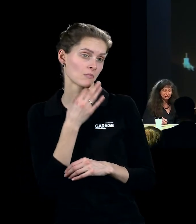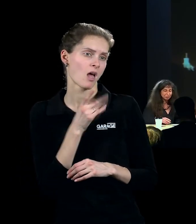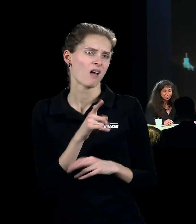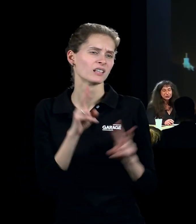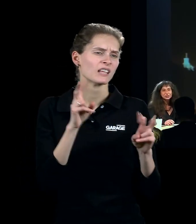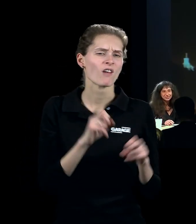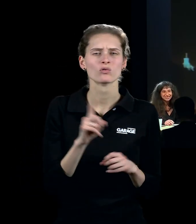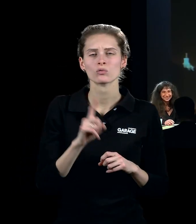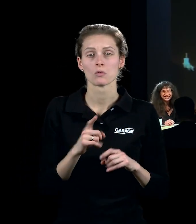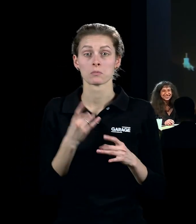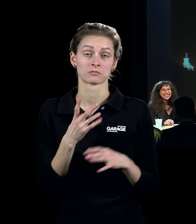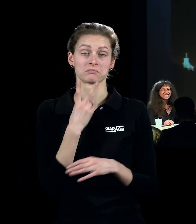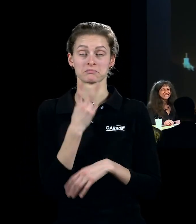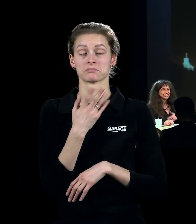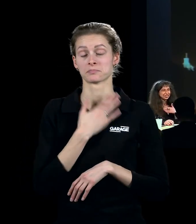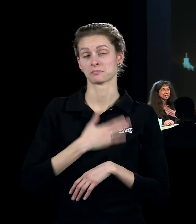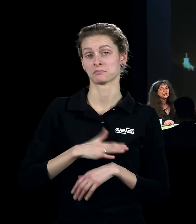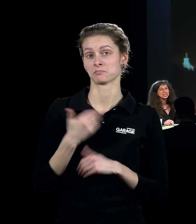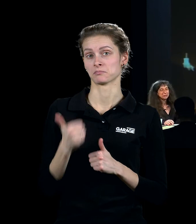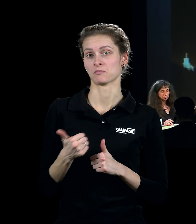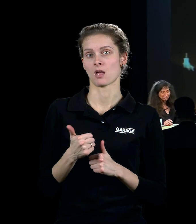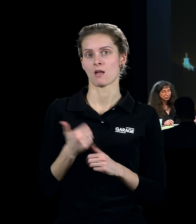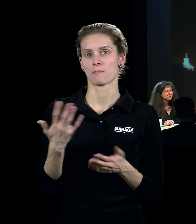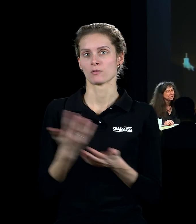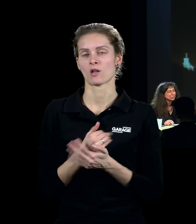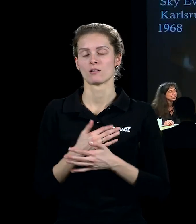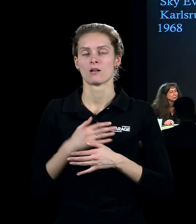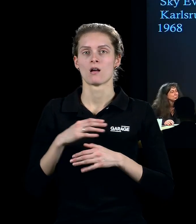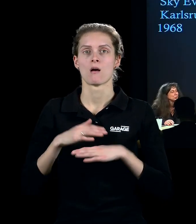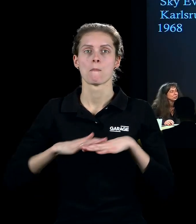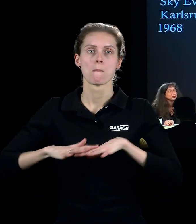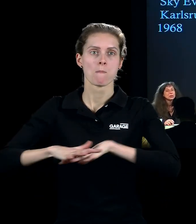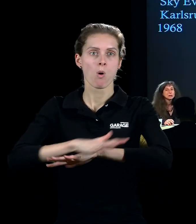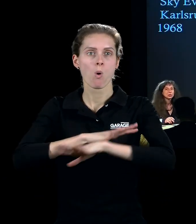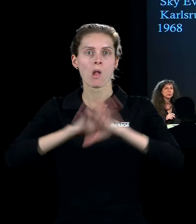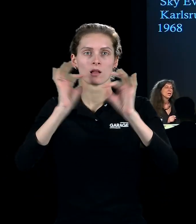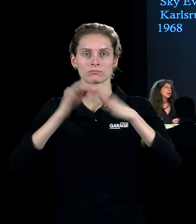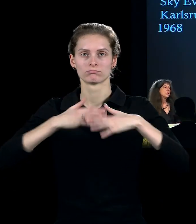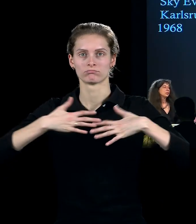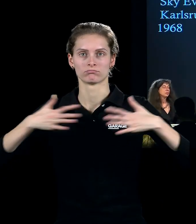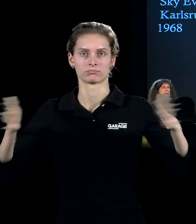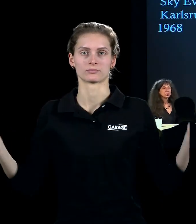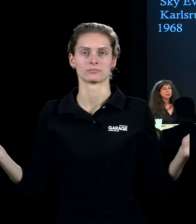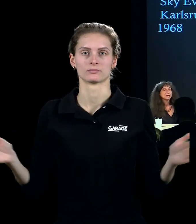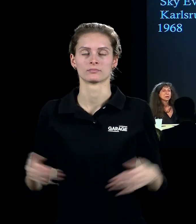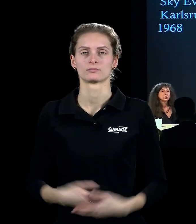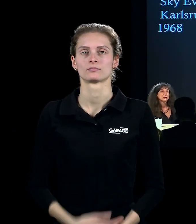называется, это прекрасное зрелище. И вот это расширение поля искусства там, как раз, собственно говоря, произошло. И